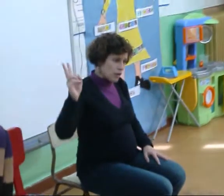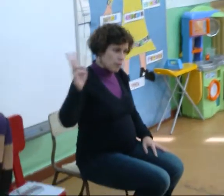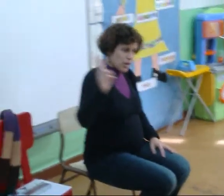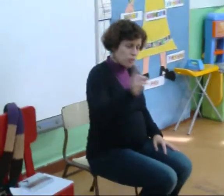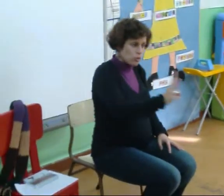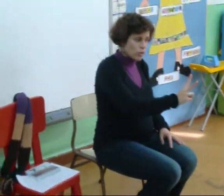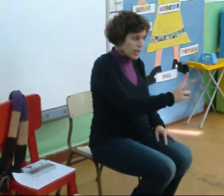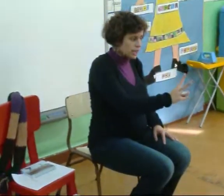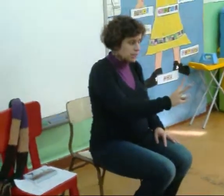Verduras